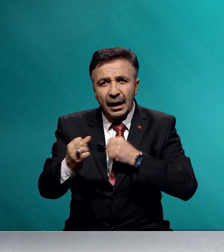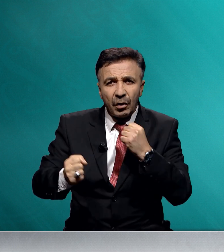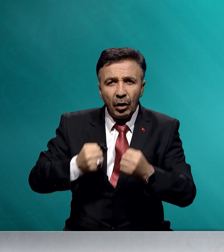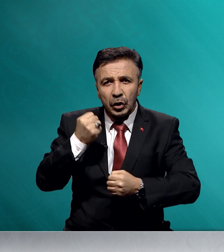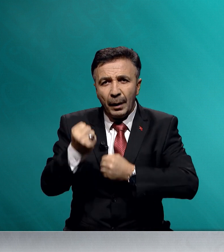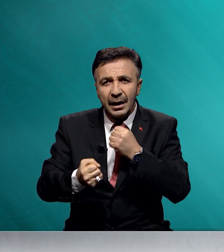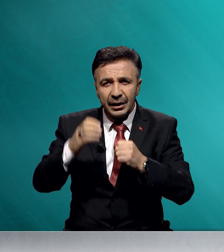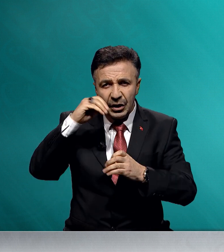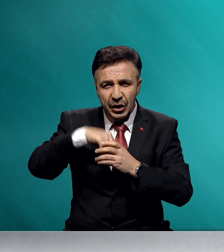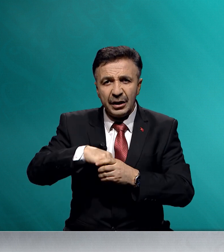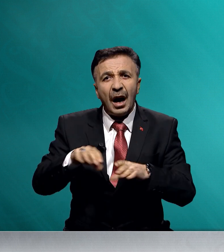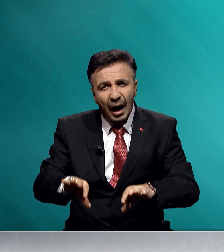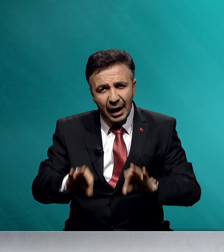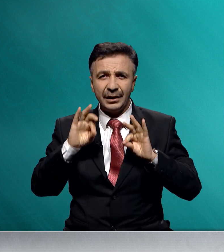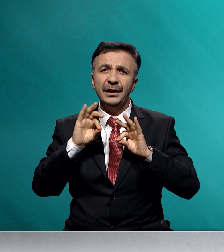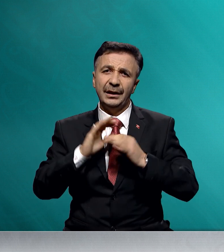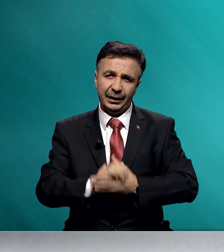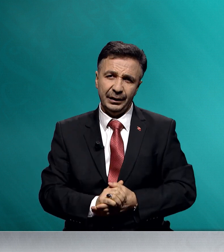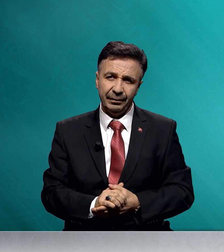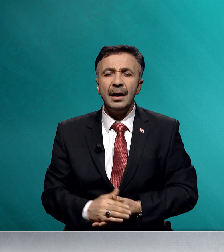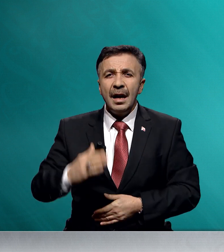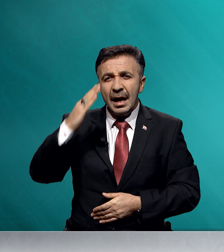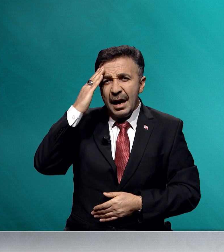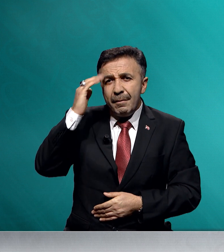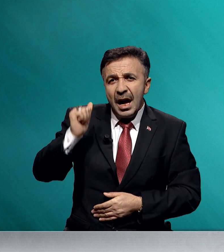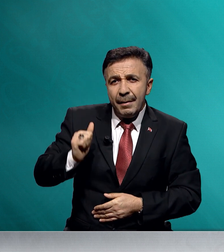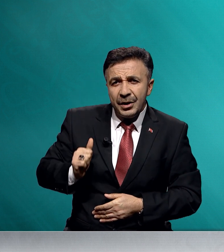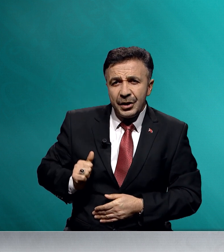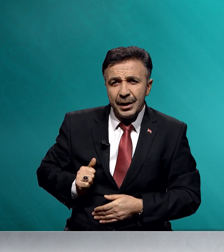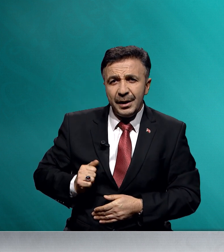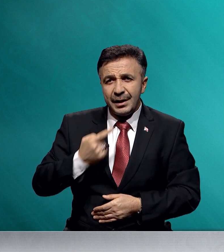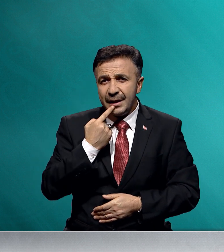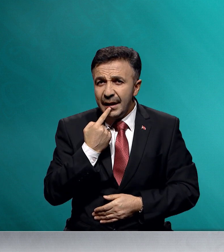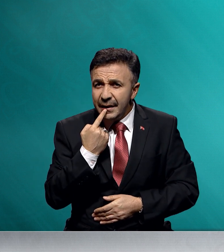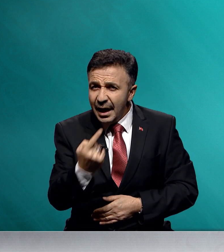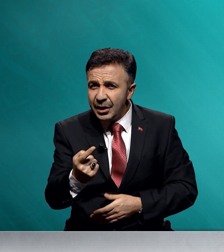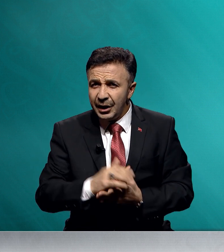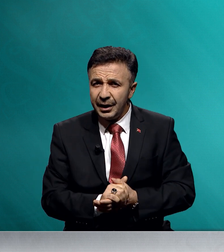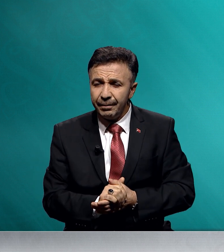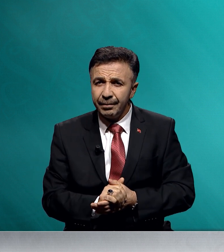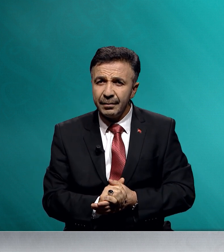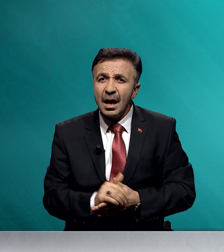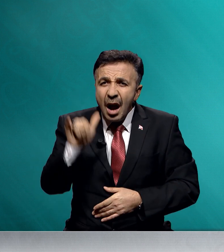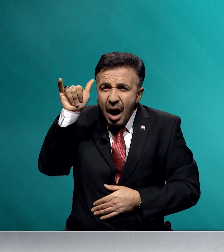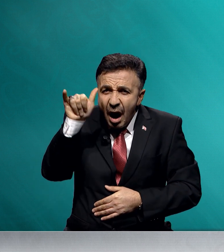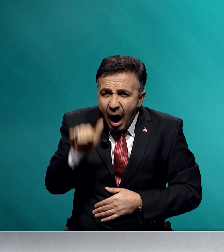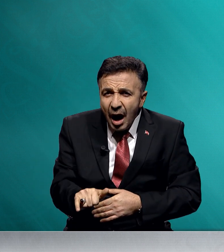koşmak için hazırdır. Mehmetçiğimiz de ki, hak